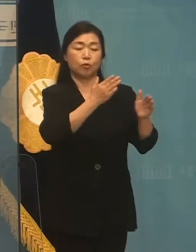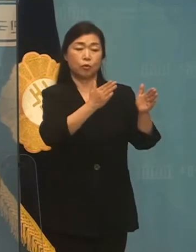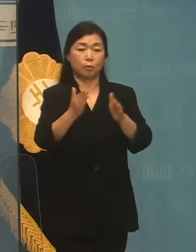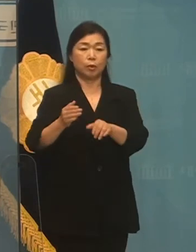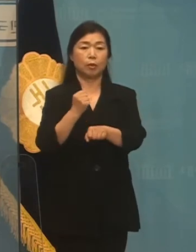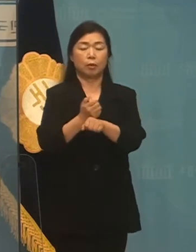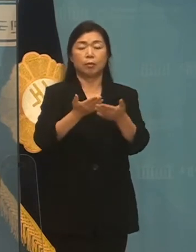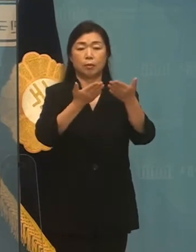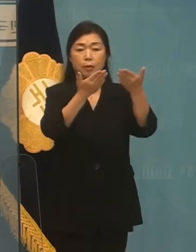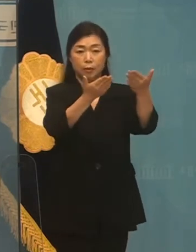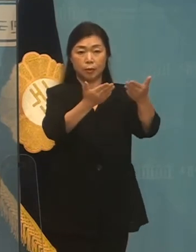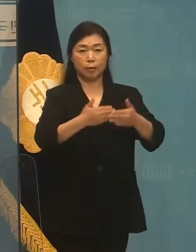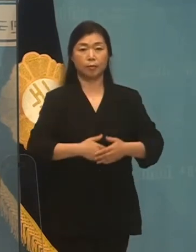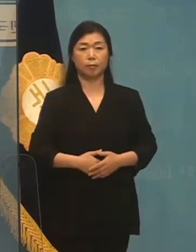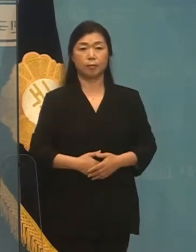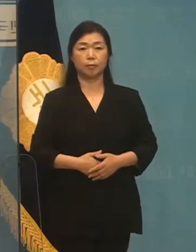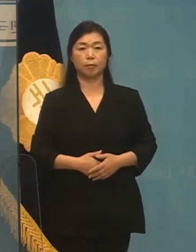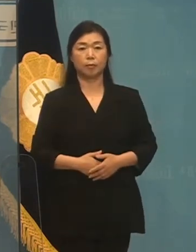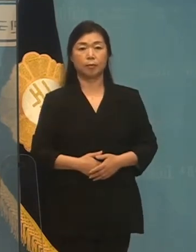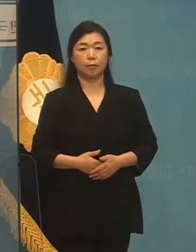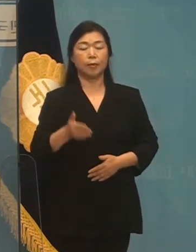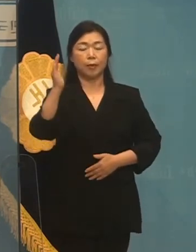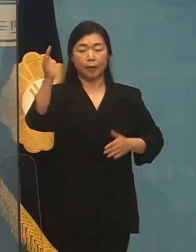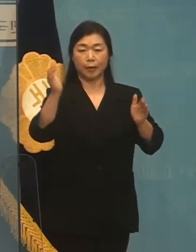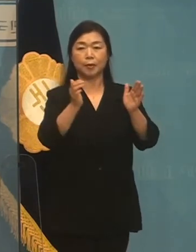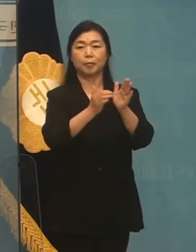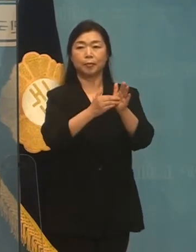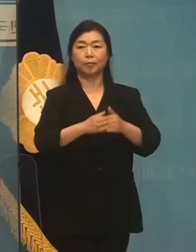것을 촉구합니다. 이상입니다.